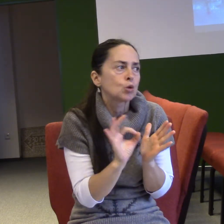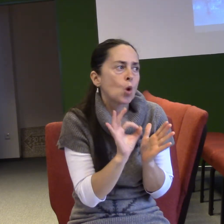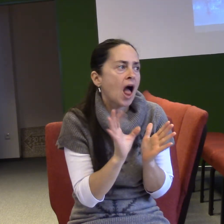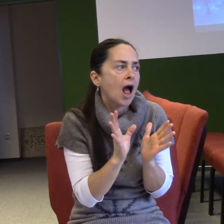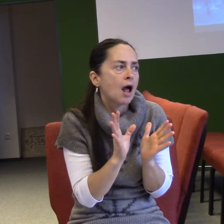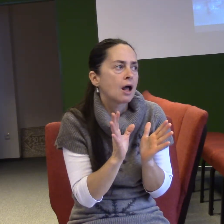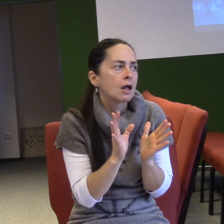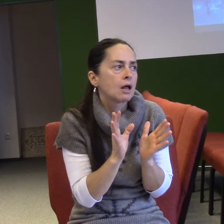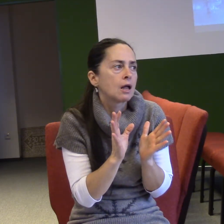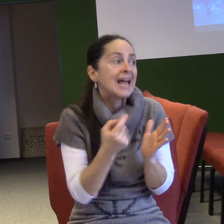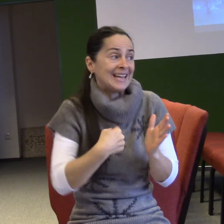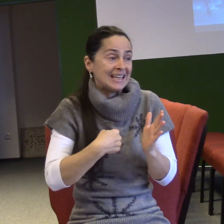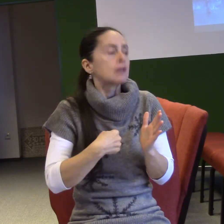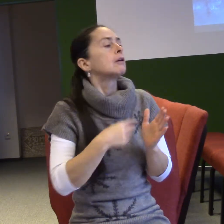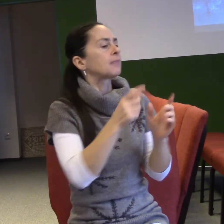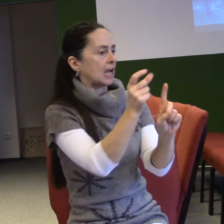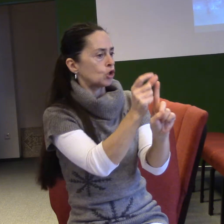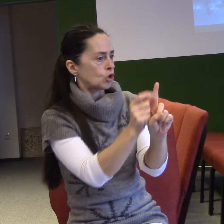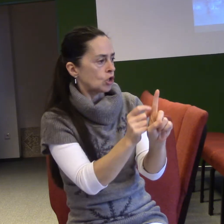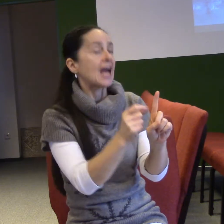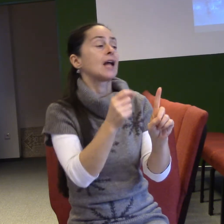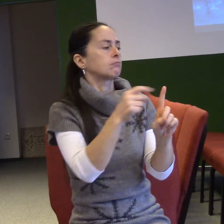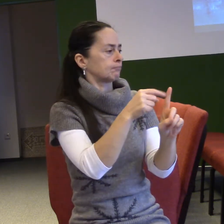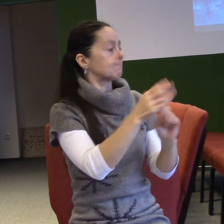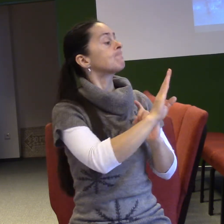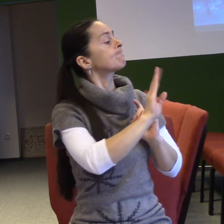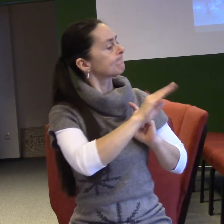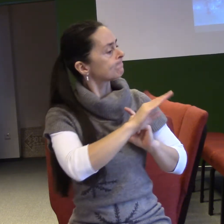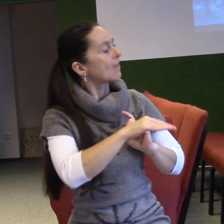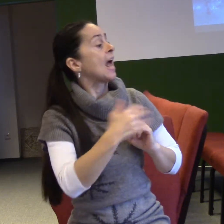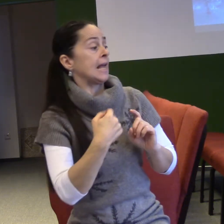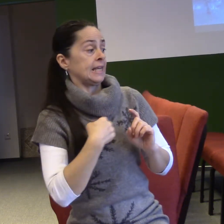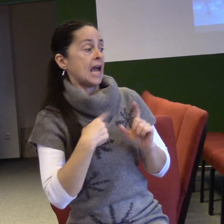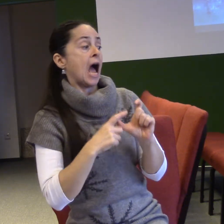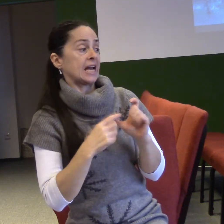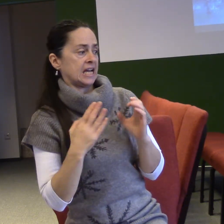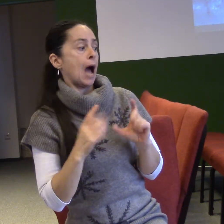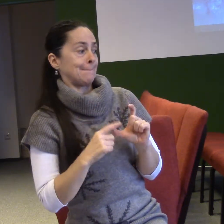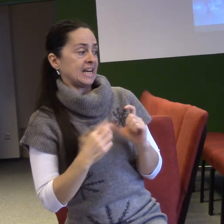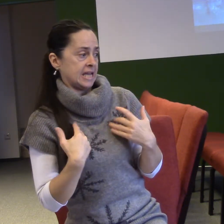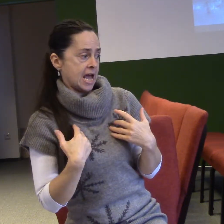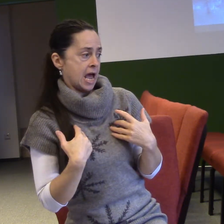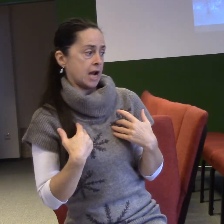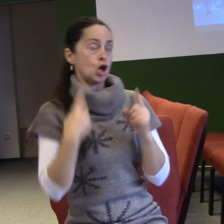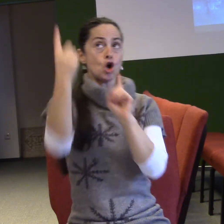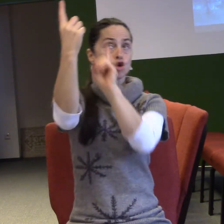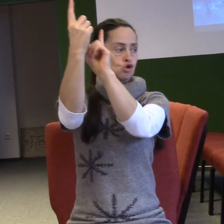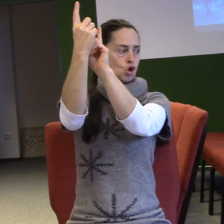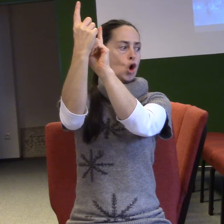Já jsem Gabriel, stojím před boží tváří, byl jsem poslán ti něco říct a čtvrtá věc jenom říká, aby ses